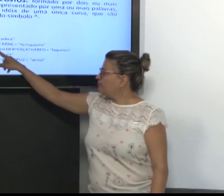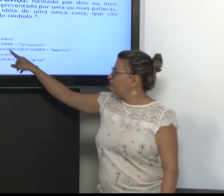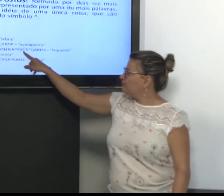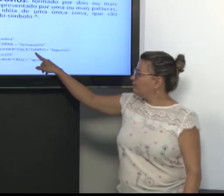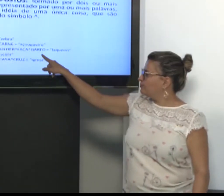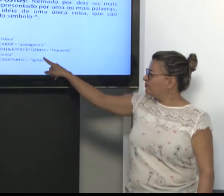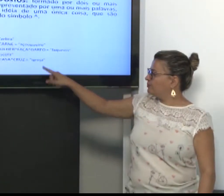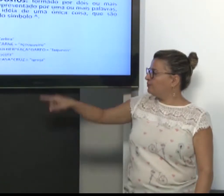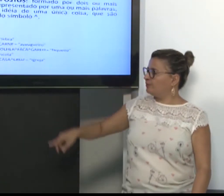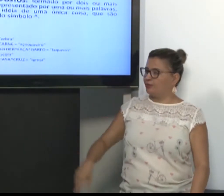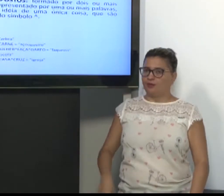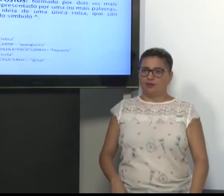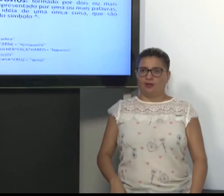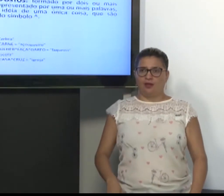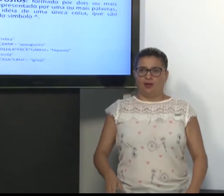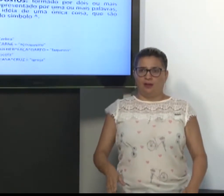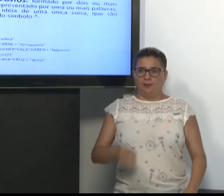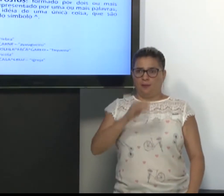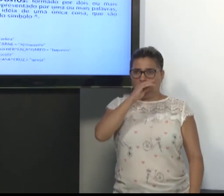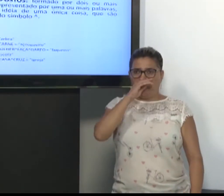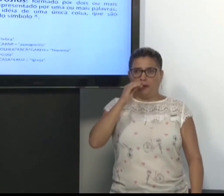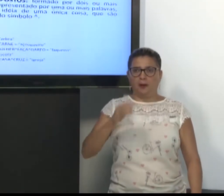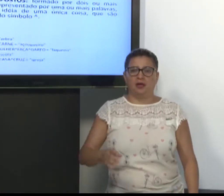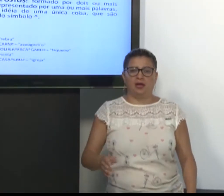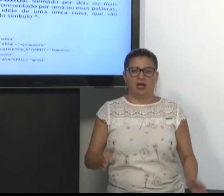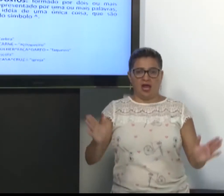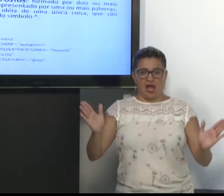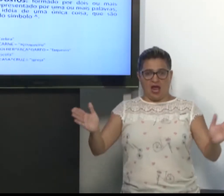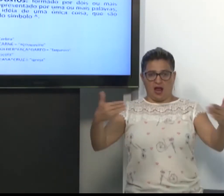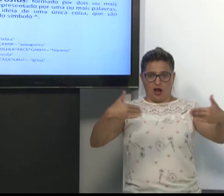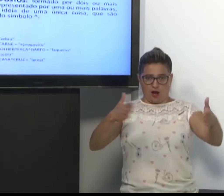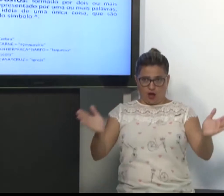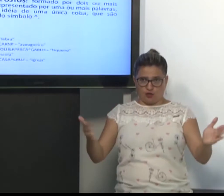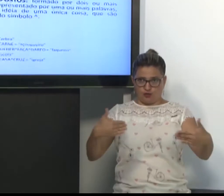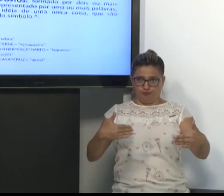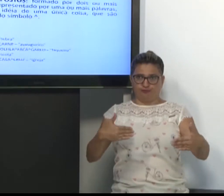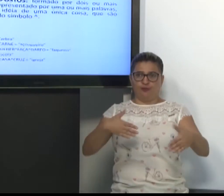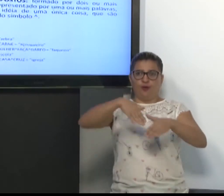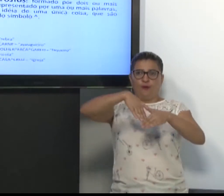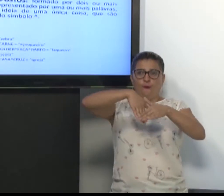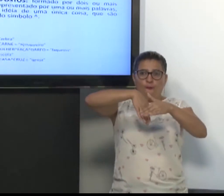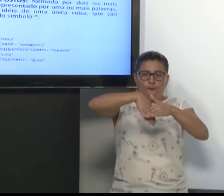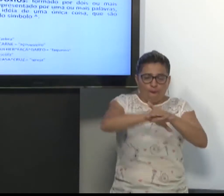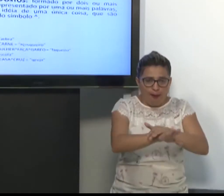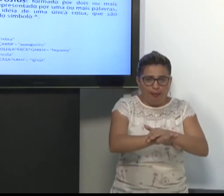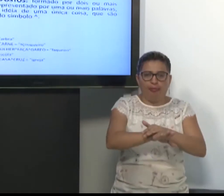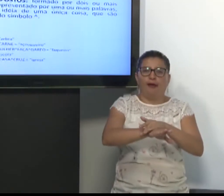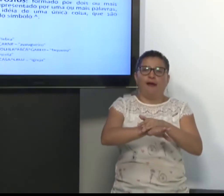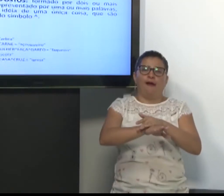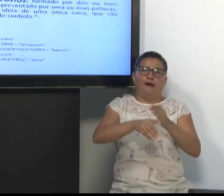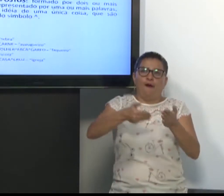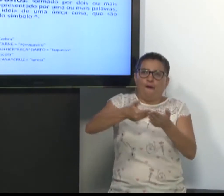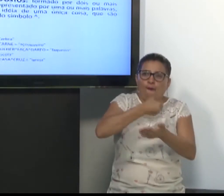Então, caixa. Para guardar. Colher. Faca. Garfo.